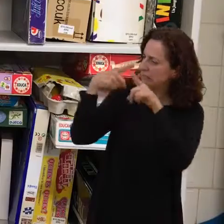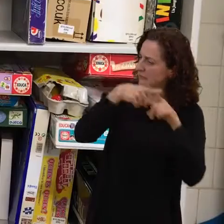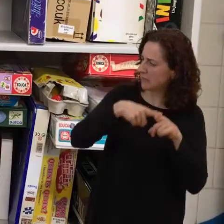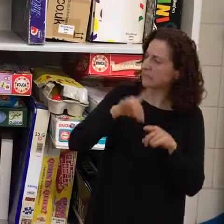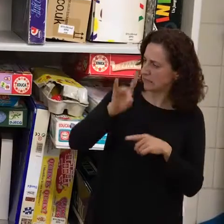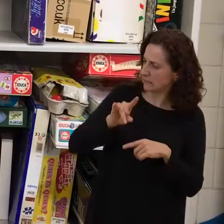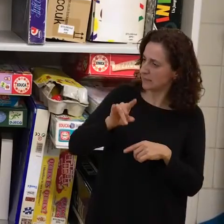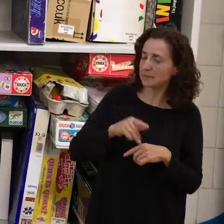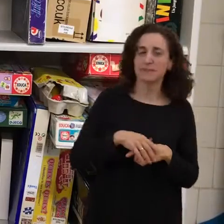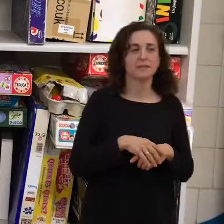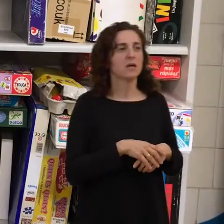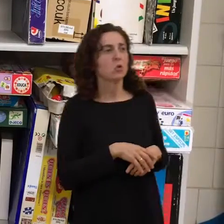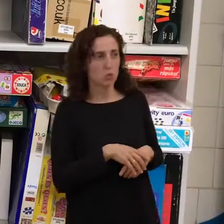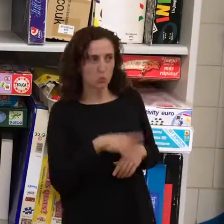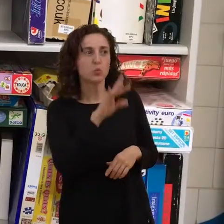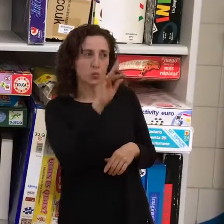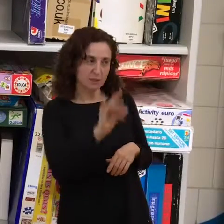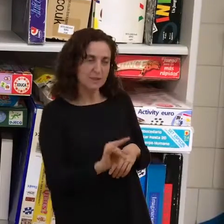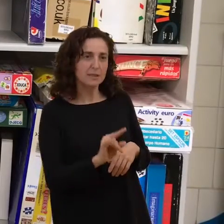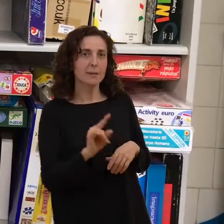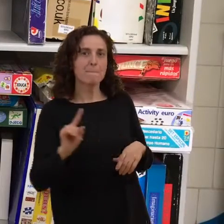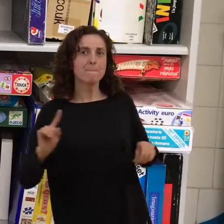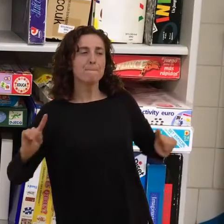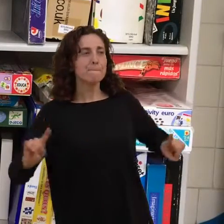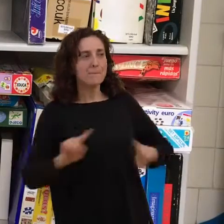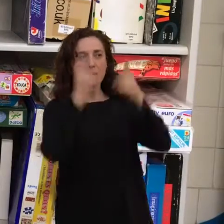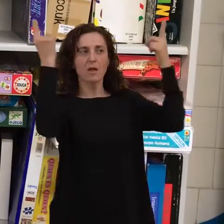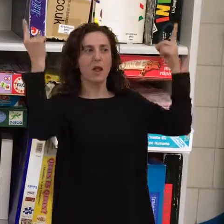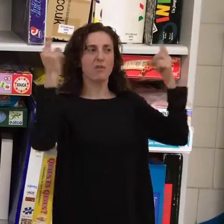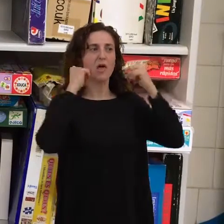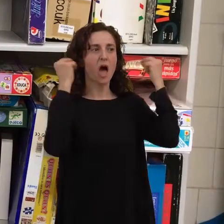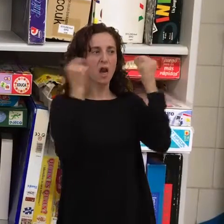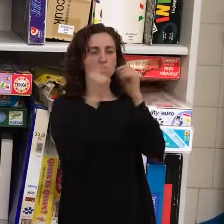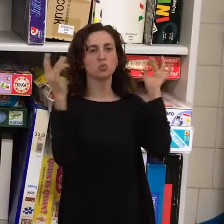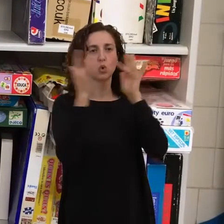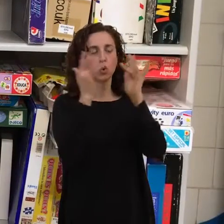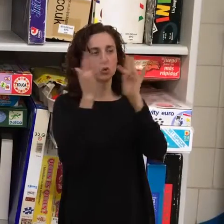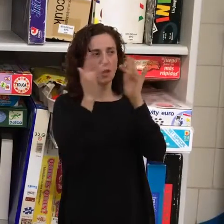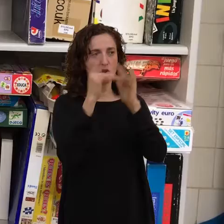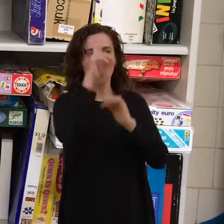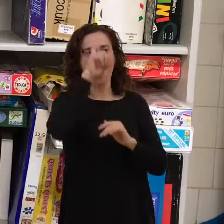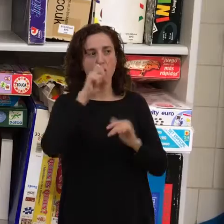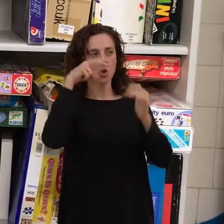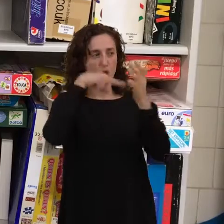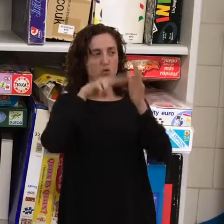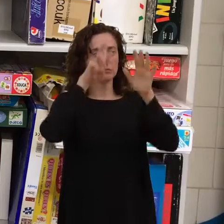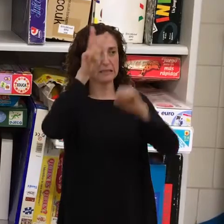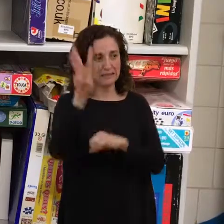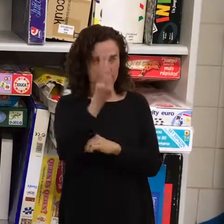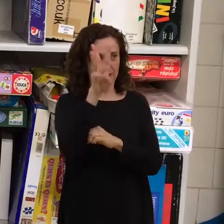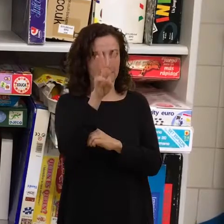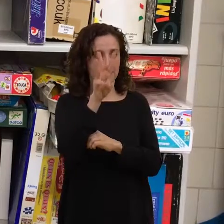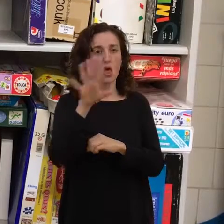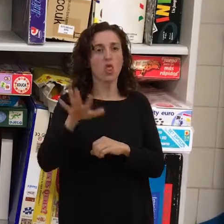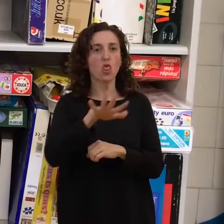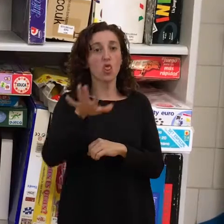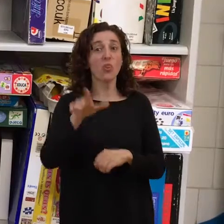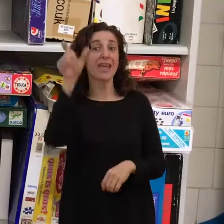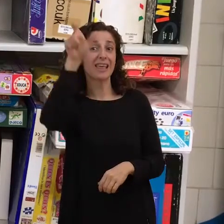Mi primer contacto con Aranspur fue el año 2003 en Italia, que fue el proyecto